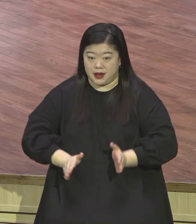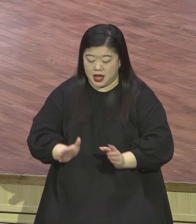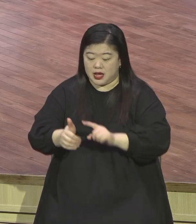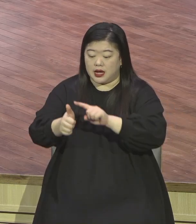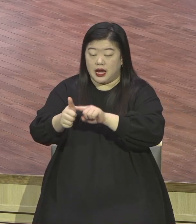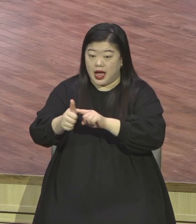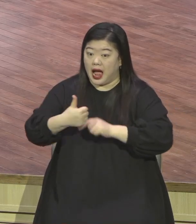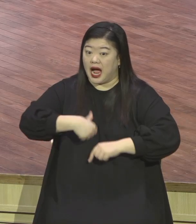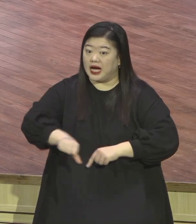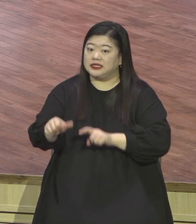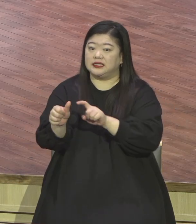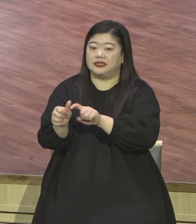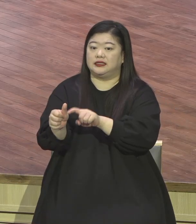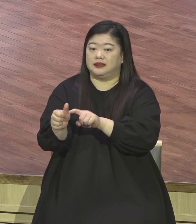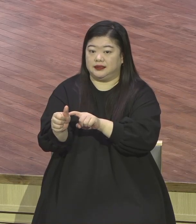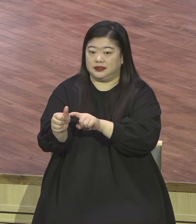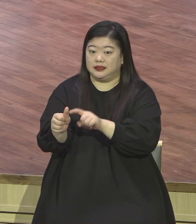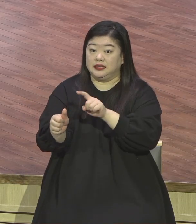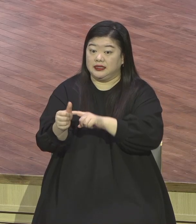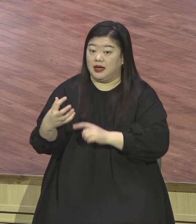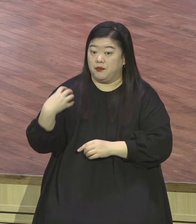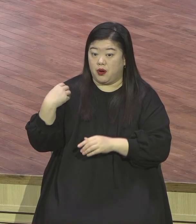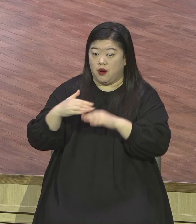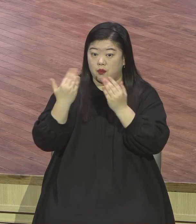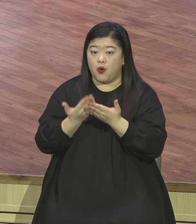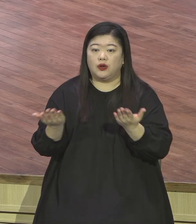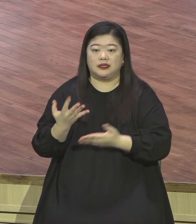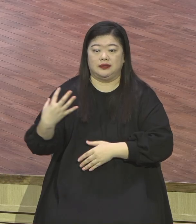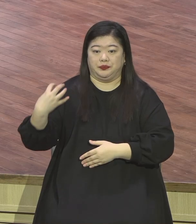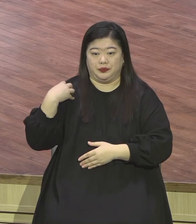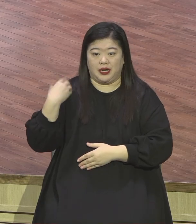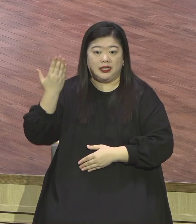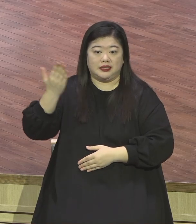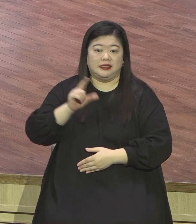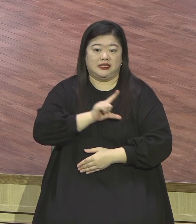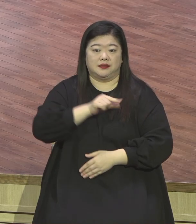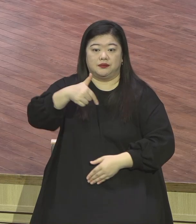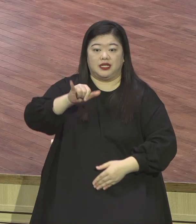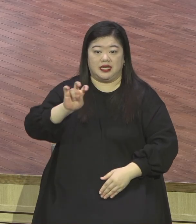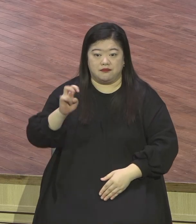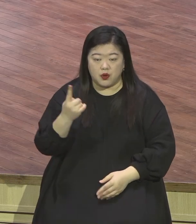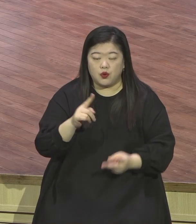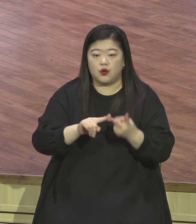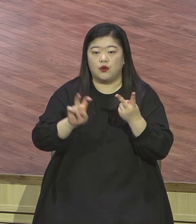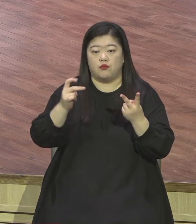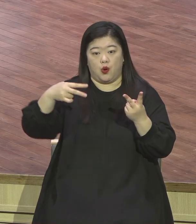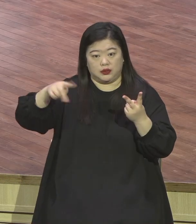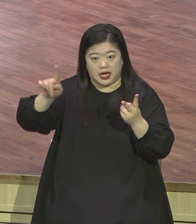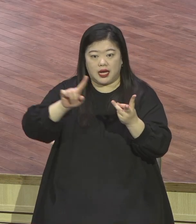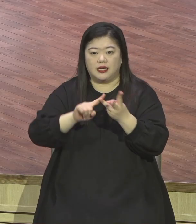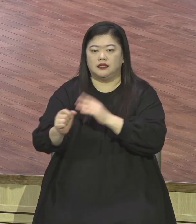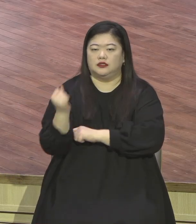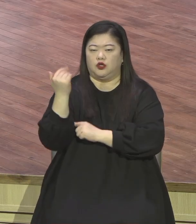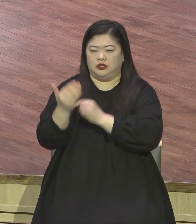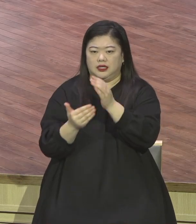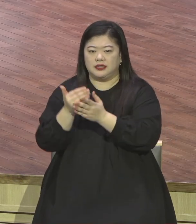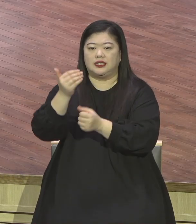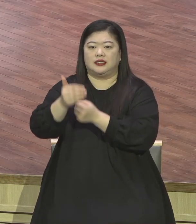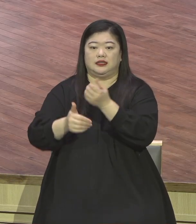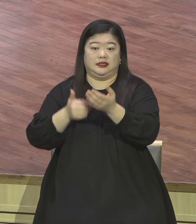주신 바 되었는디 그의 어깨는 정사를 미었고 그의 이름은 기모자라 모사라 전능하신 하나님이라 영존하신 아버지라